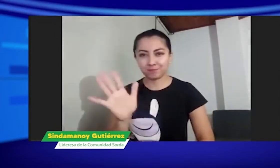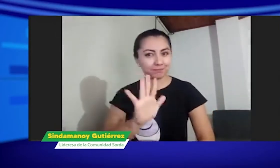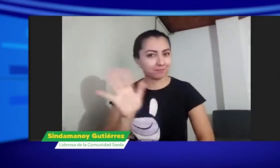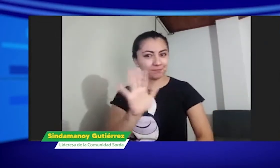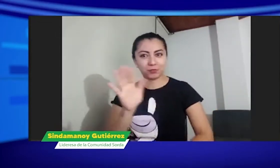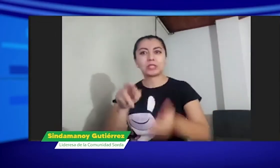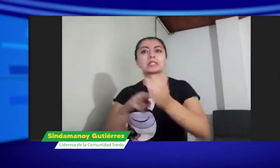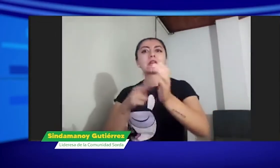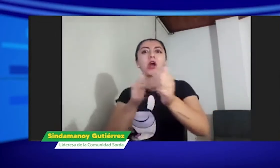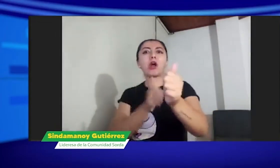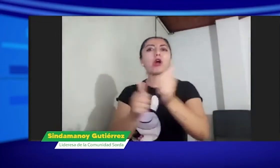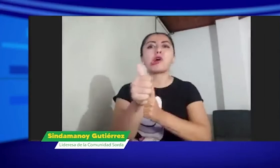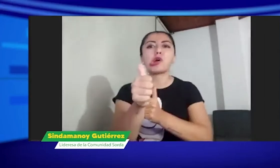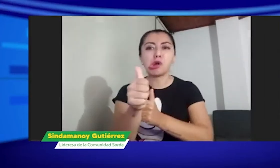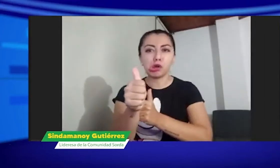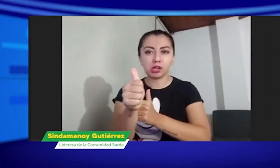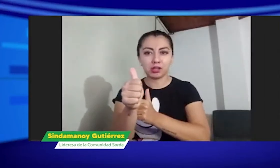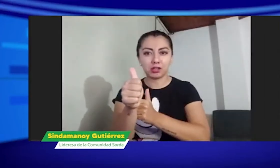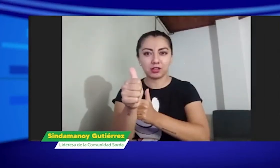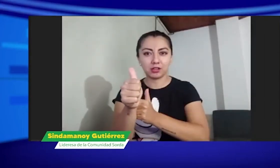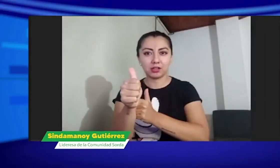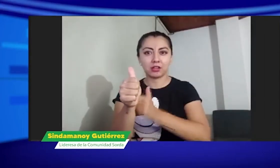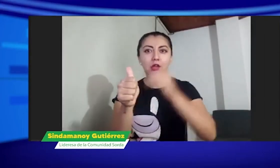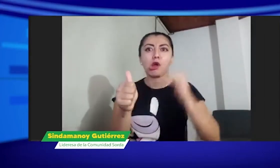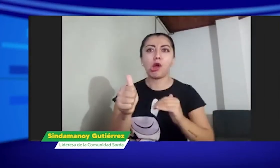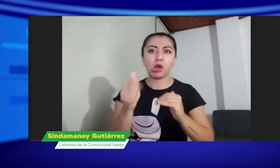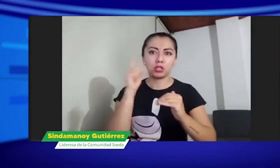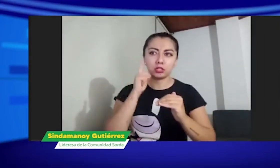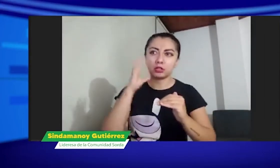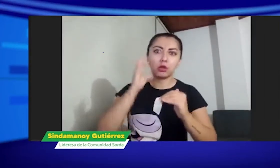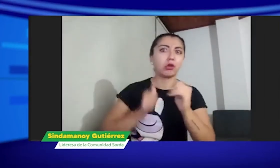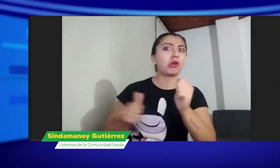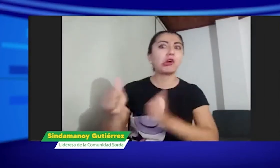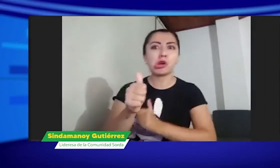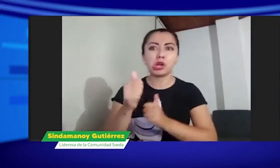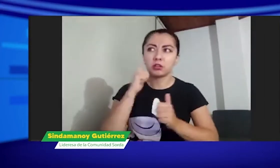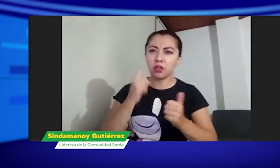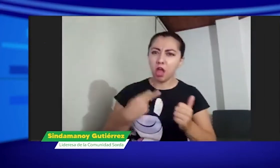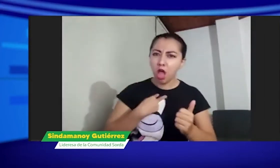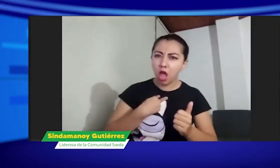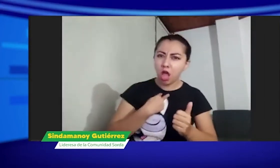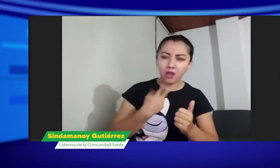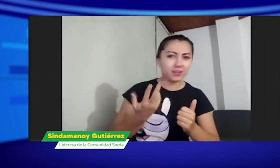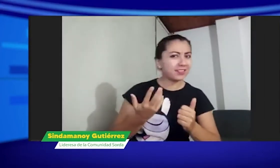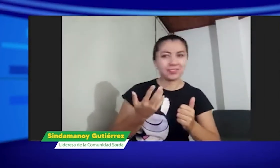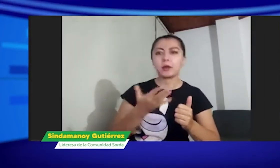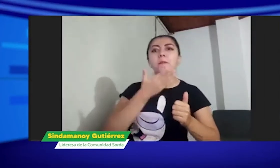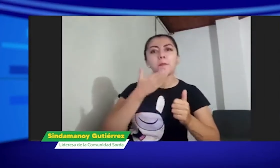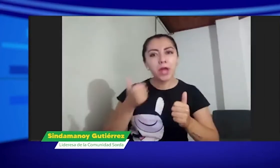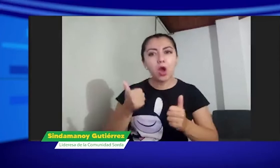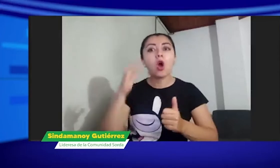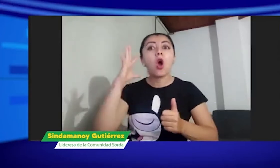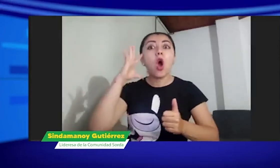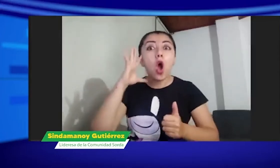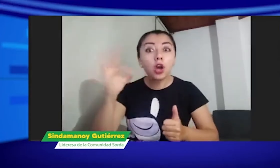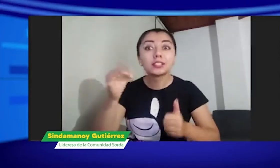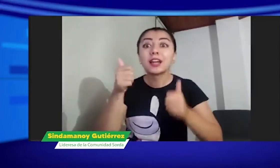lengua en sí, tanto cultural como antropológicamente, porque es que empiezan a ir delante de nosotros,